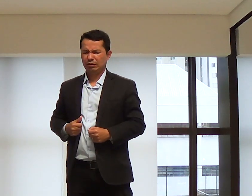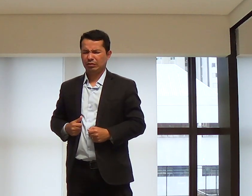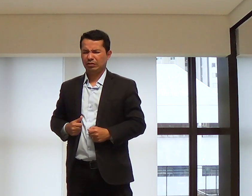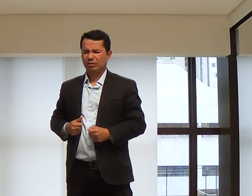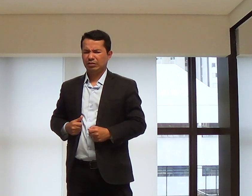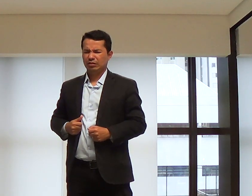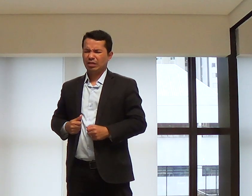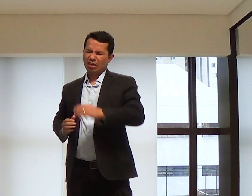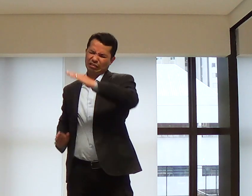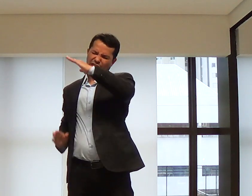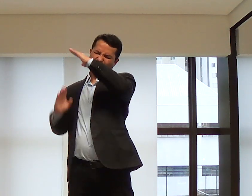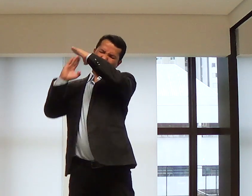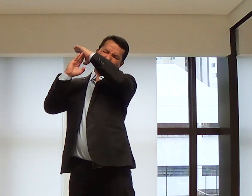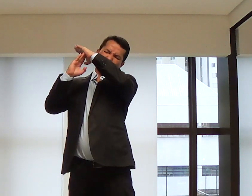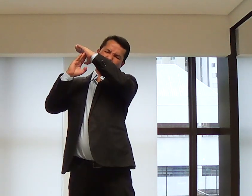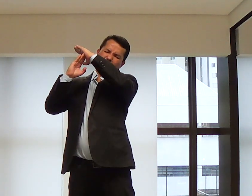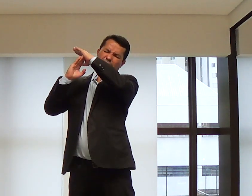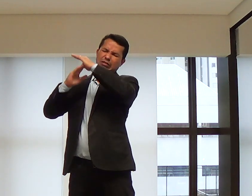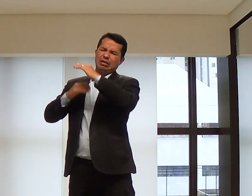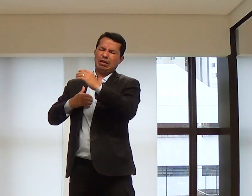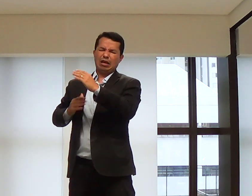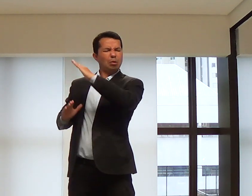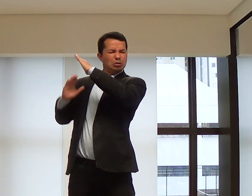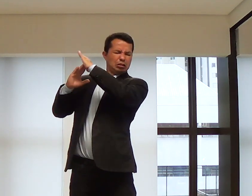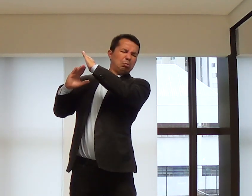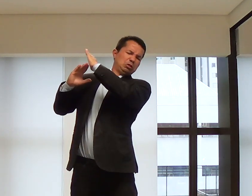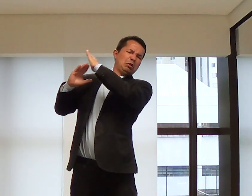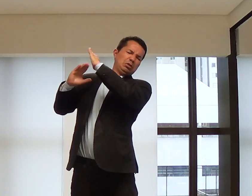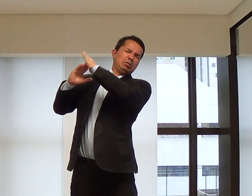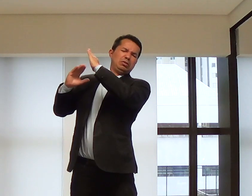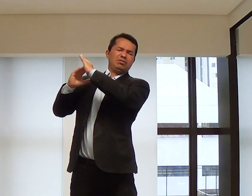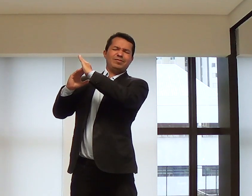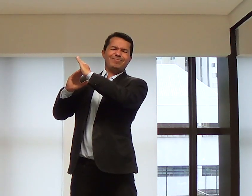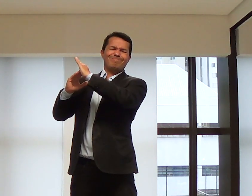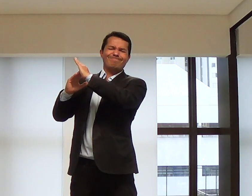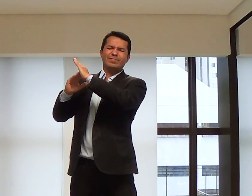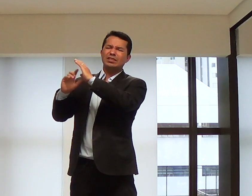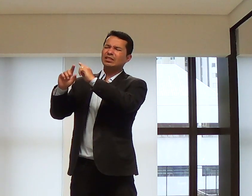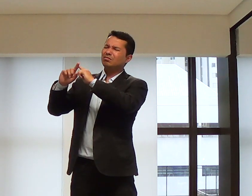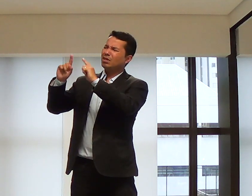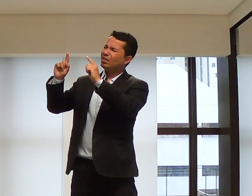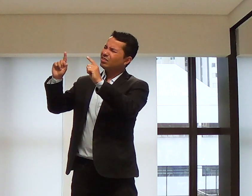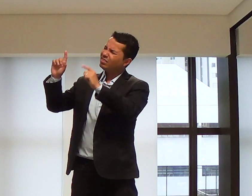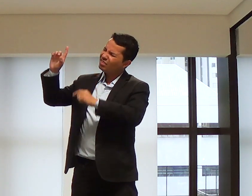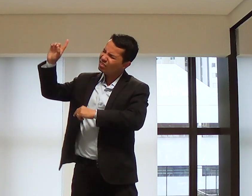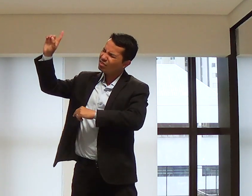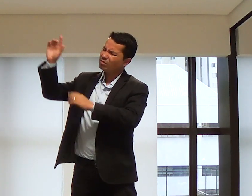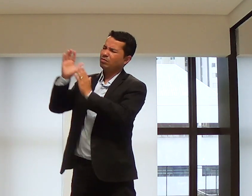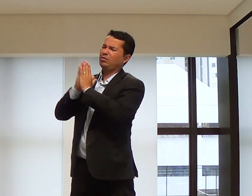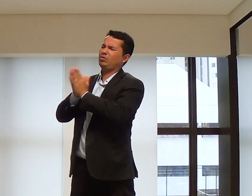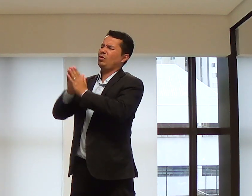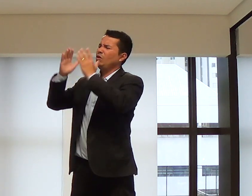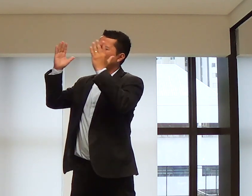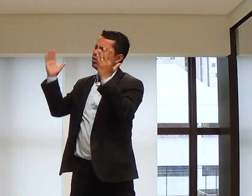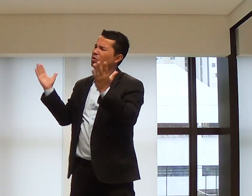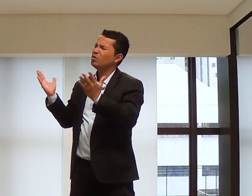traumas e ressentimentos. Estamos pedindo um tempo ao Senhor. Senhor, mas Deus,